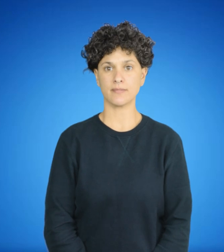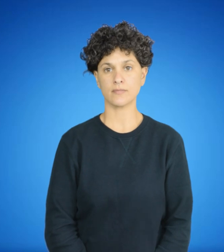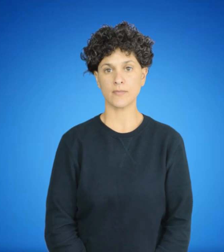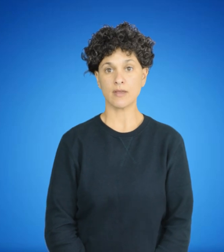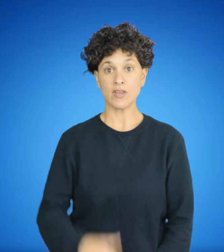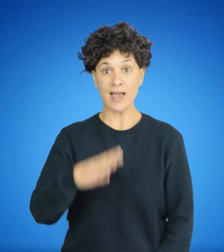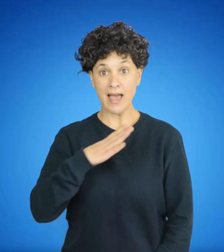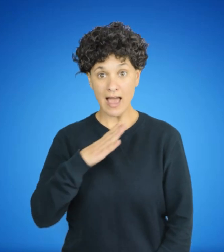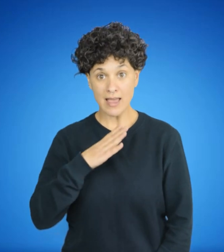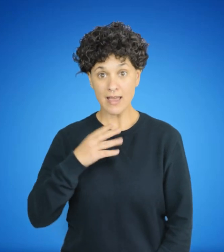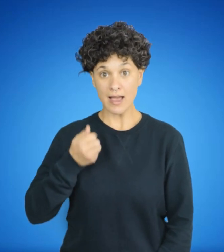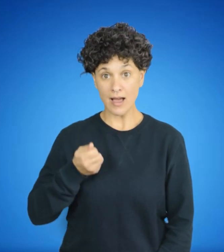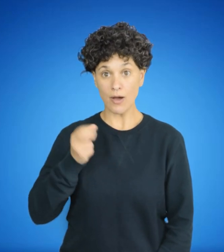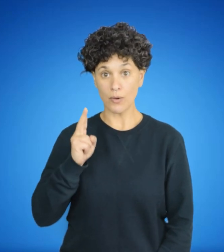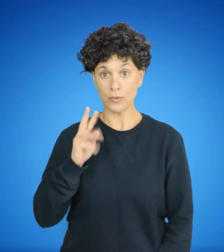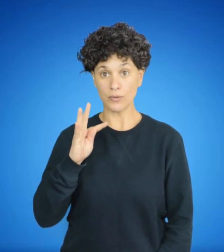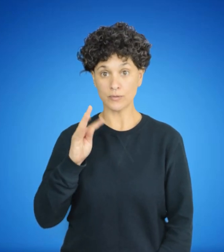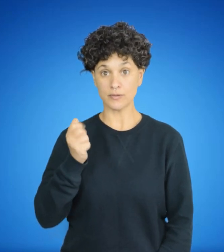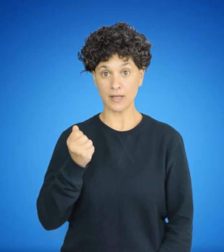La autarquía evita la ataraxia.